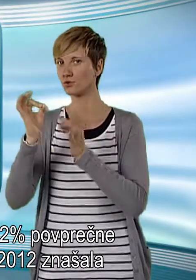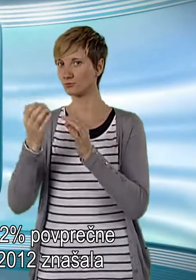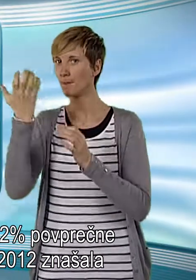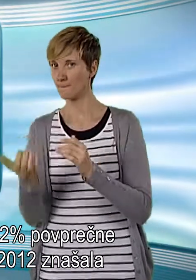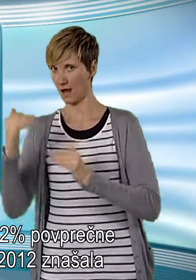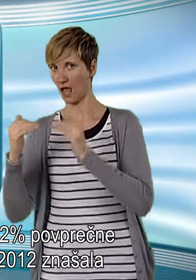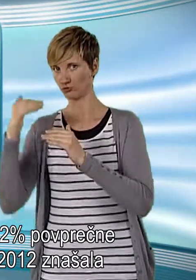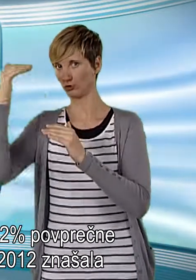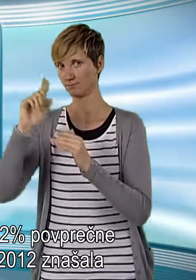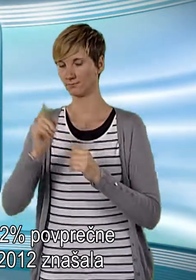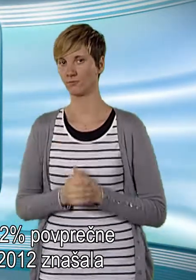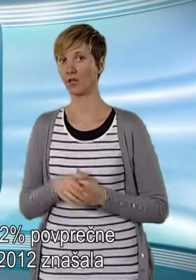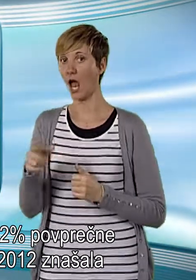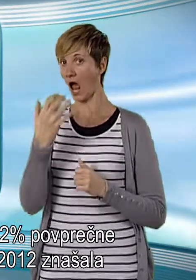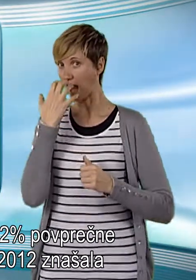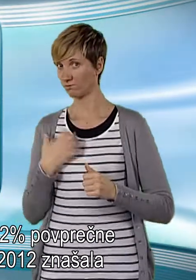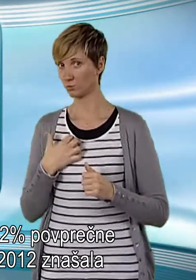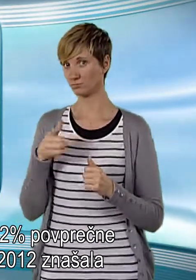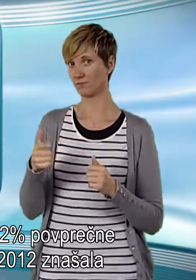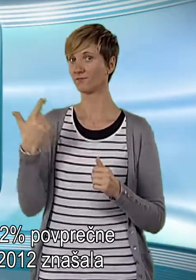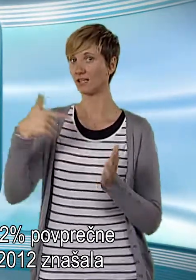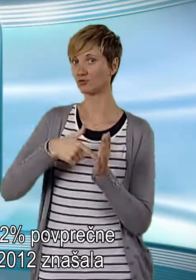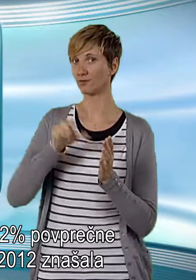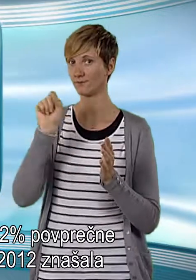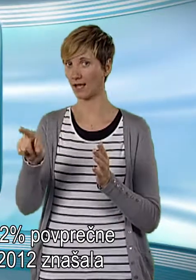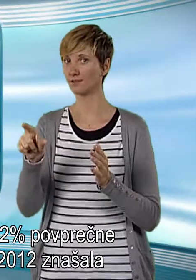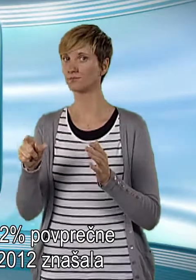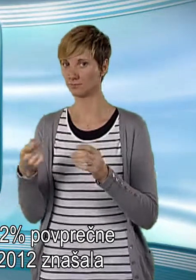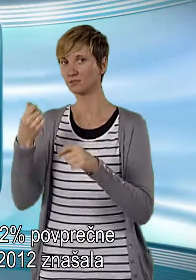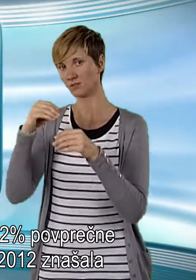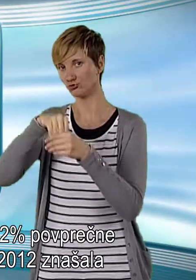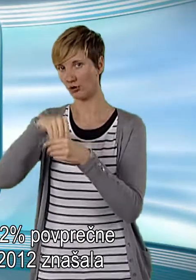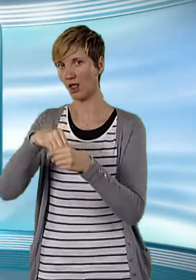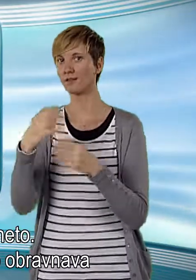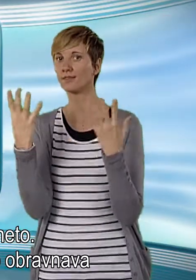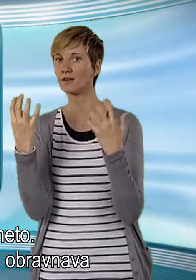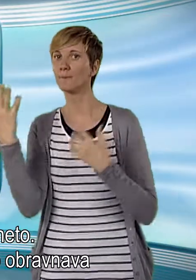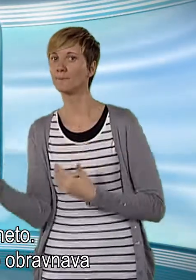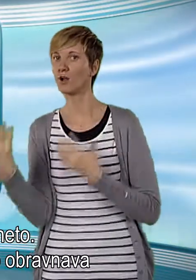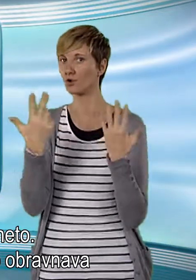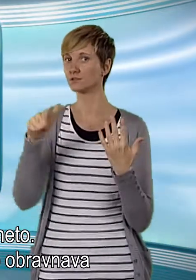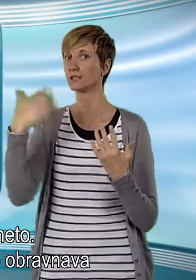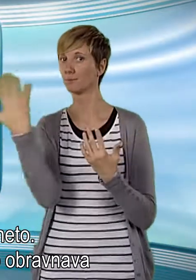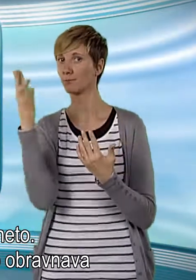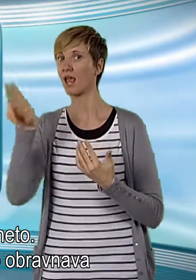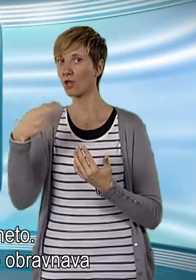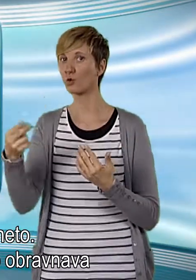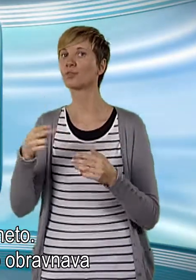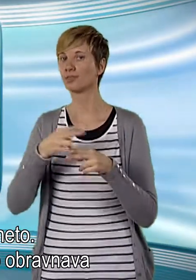je avgusta 2012 znašala 985,55 evra neto.